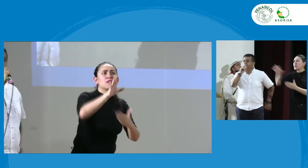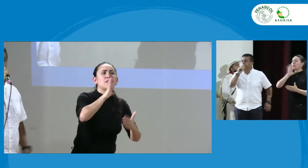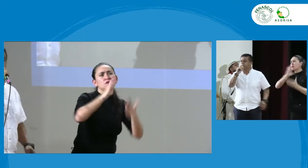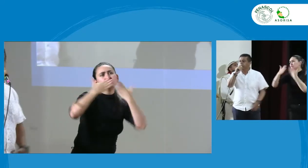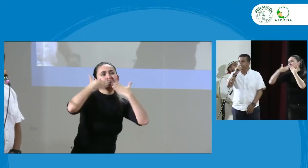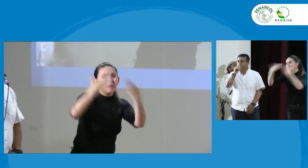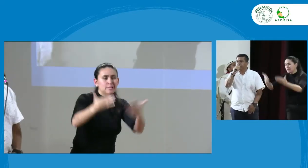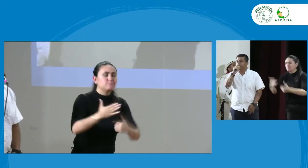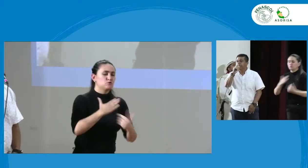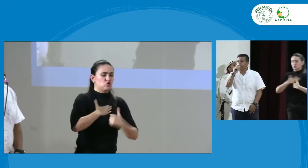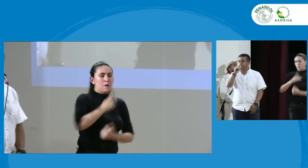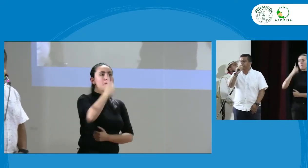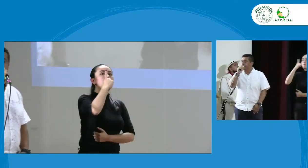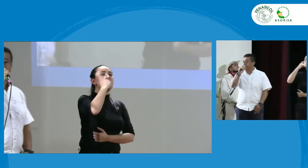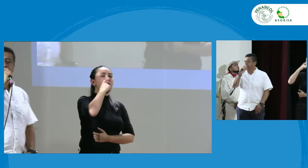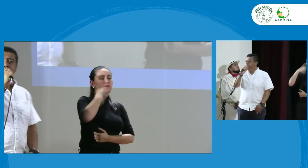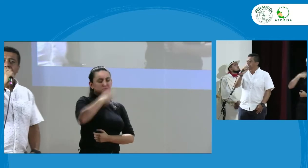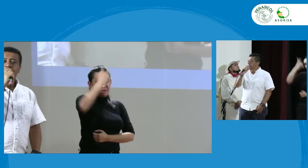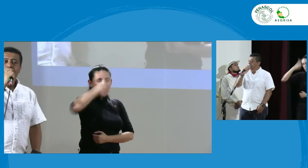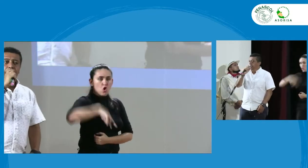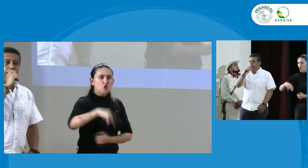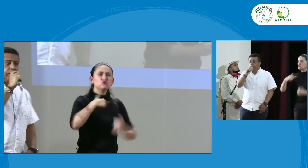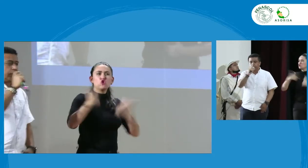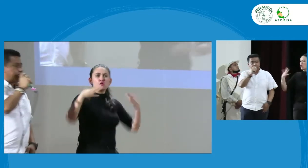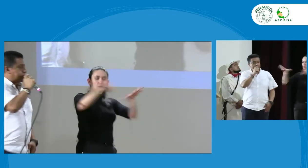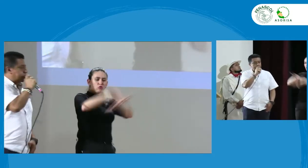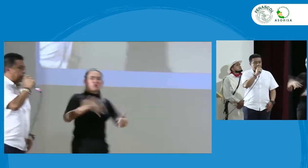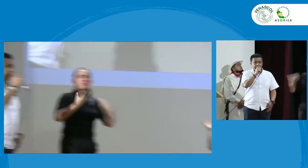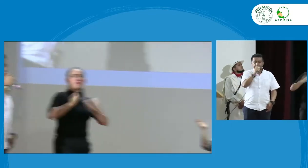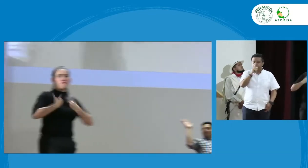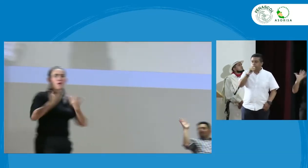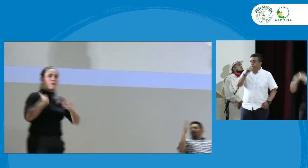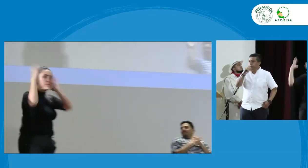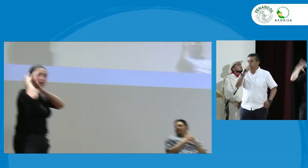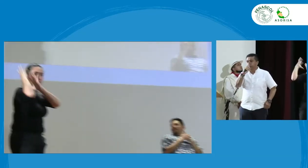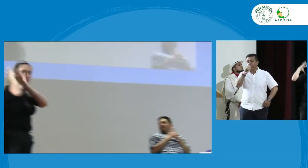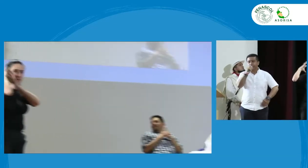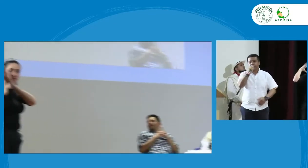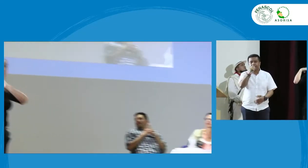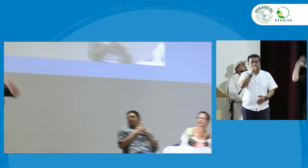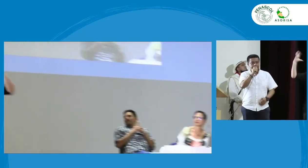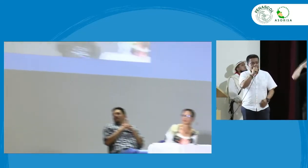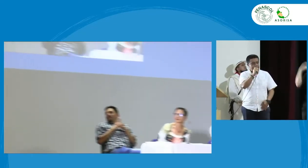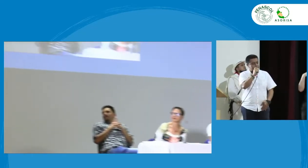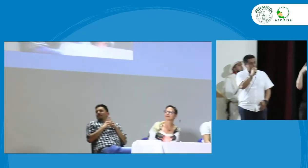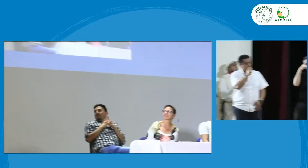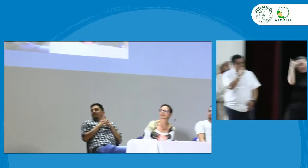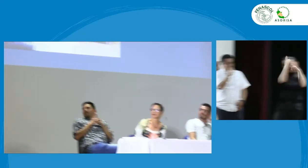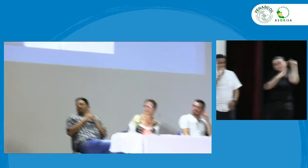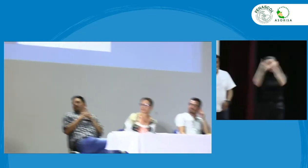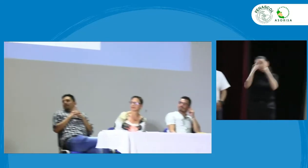venimos desde la ciudad de Petallá y yo creo que esta es una reflexión de pronto no sé que tanta incidencia tenga con